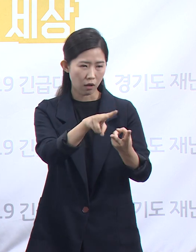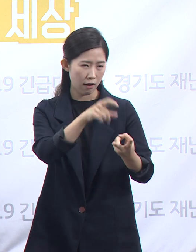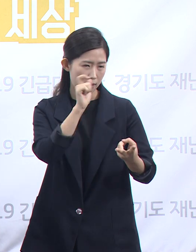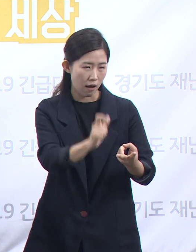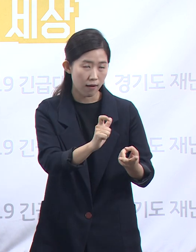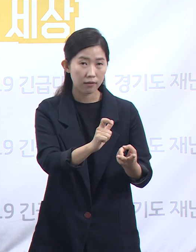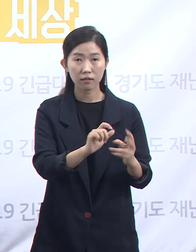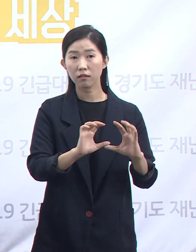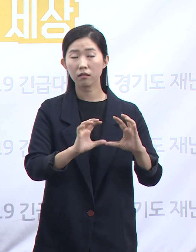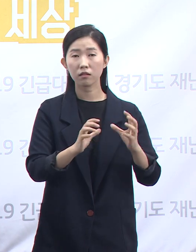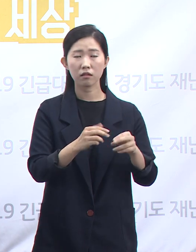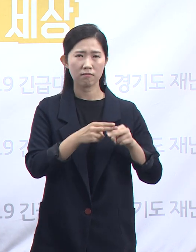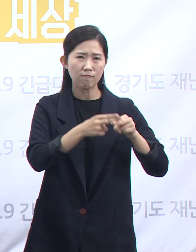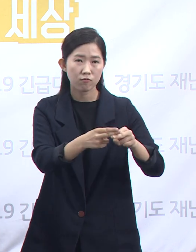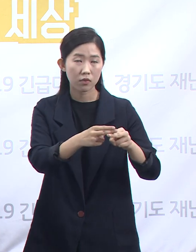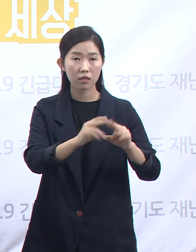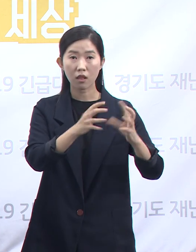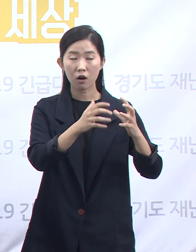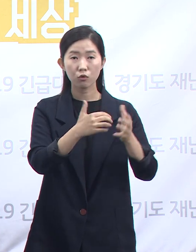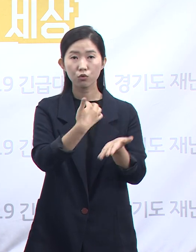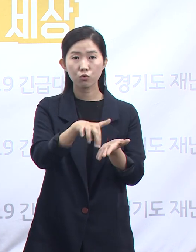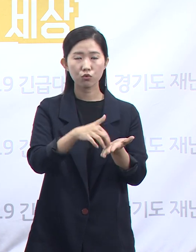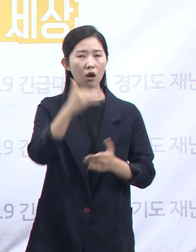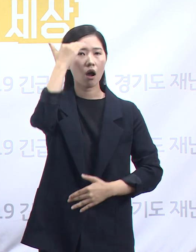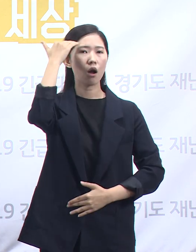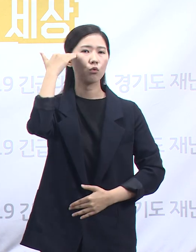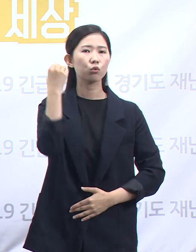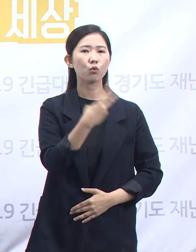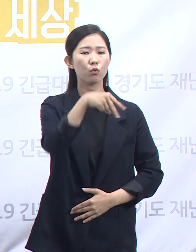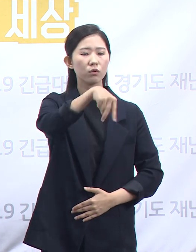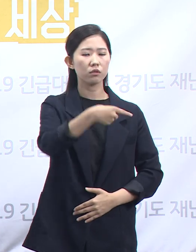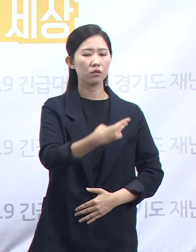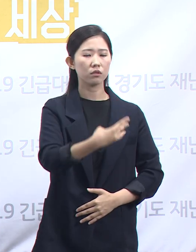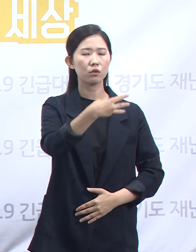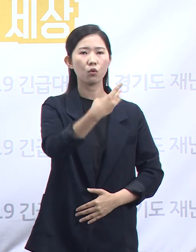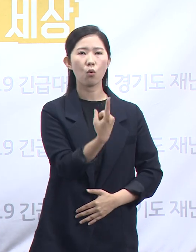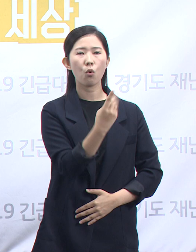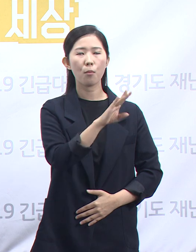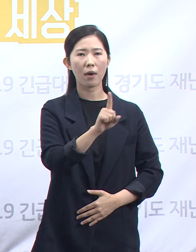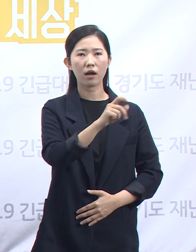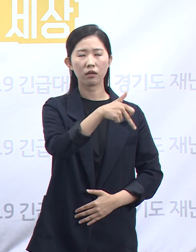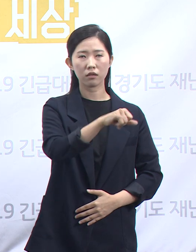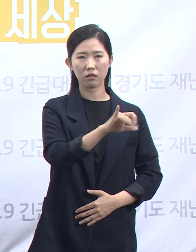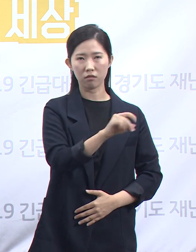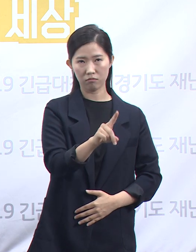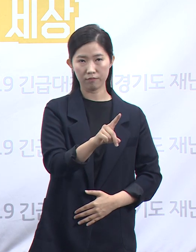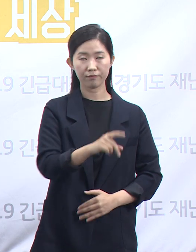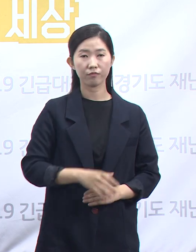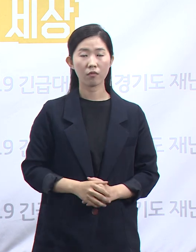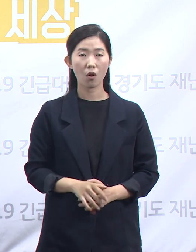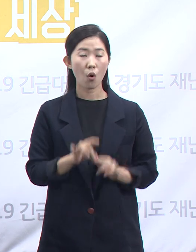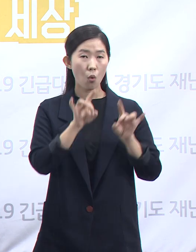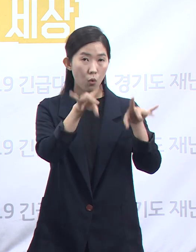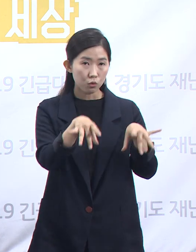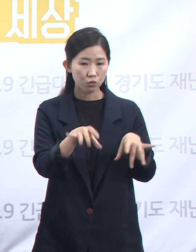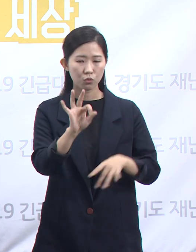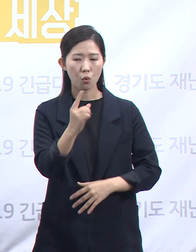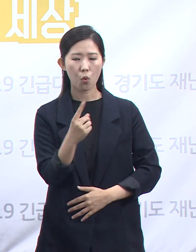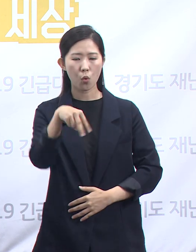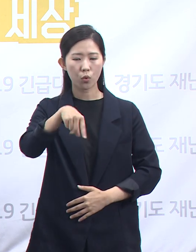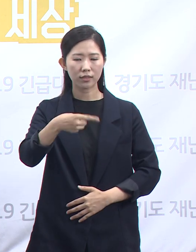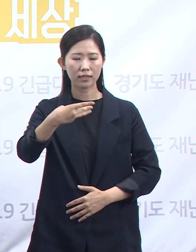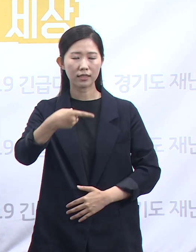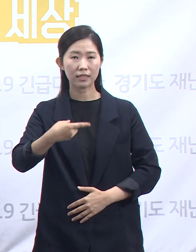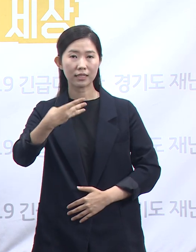슬로바키아밖에 없습니다. 호주나 오스트리아, 캐나다 등 70%에 해당하는 19개